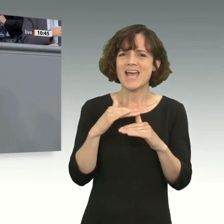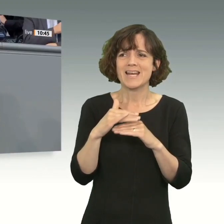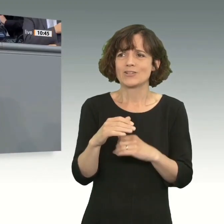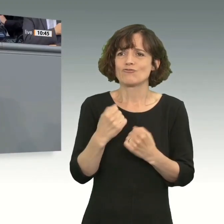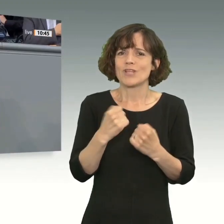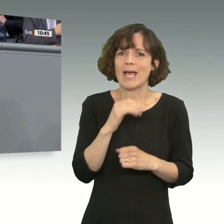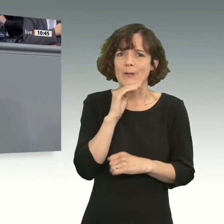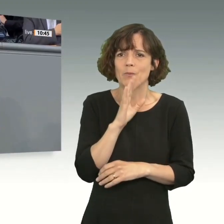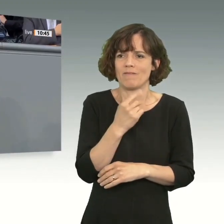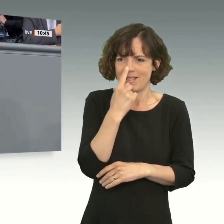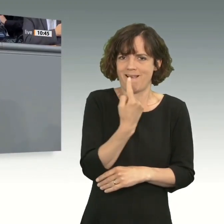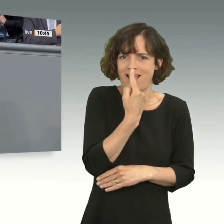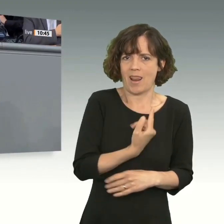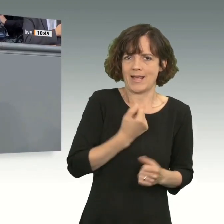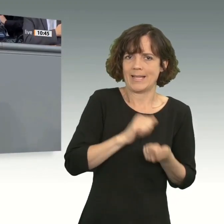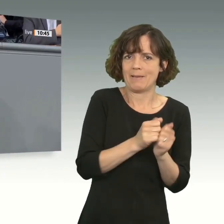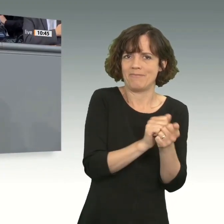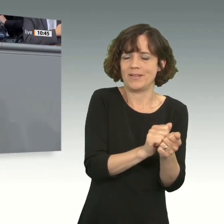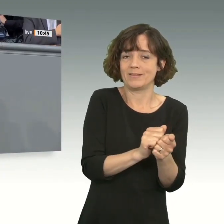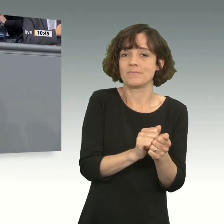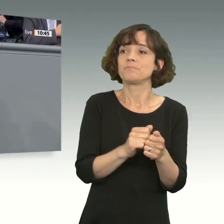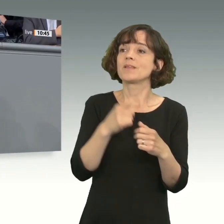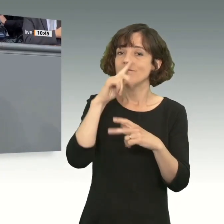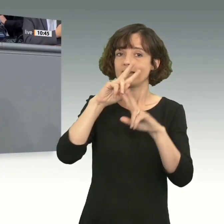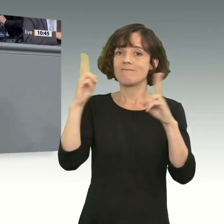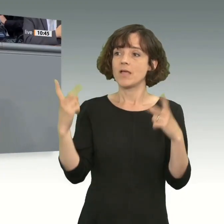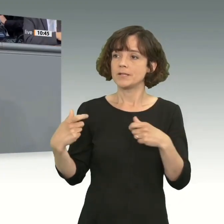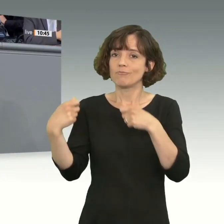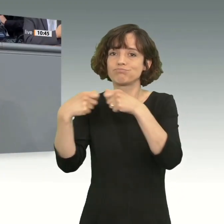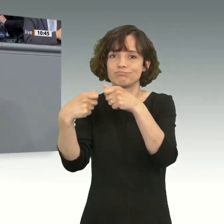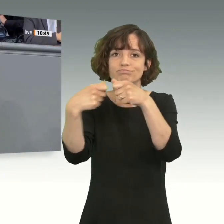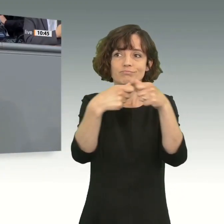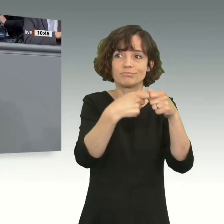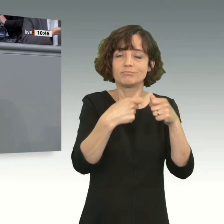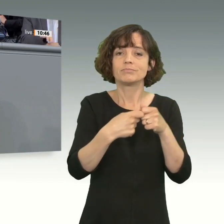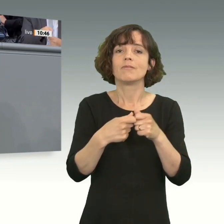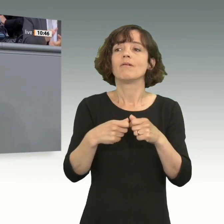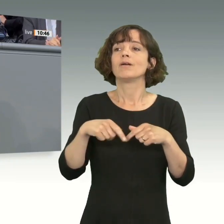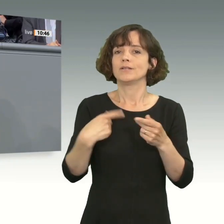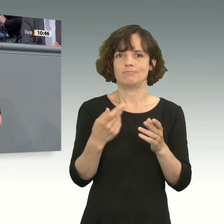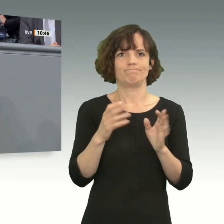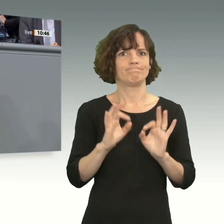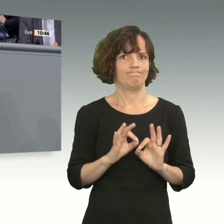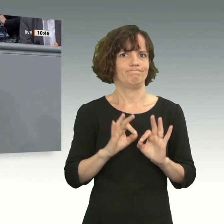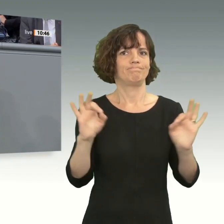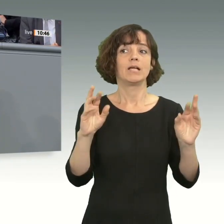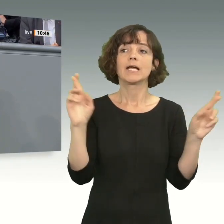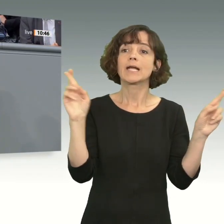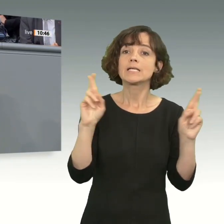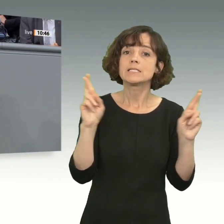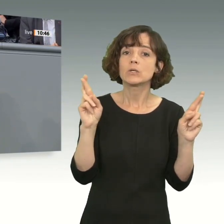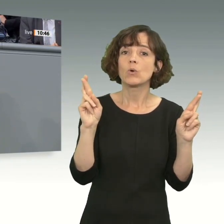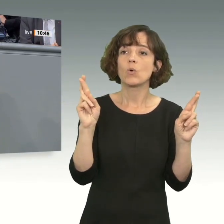für sich selbst. Wer Verbündeten der Welt hat, der verringert sein Risiko, im Übrigen auch sein Risiko